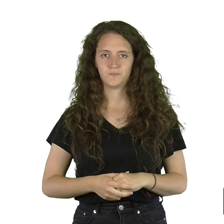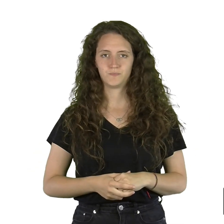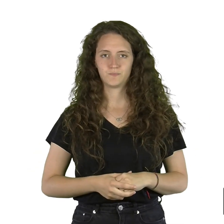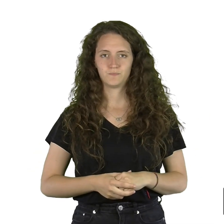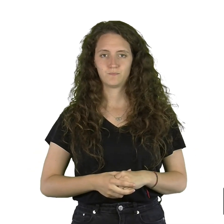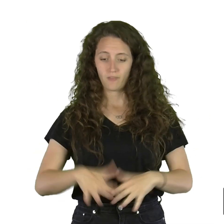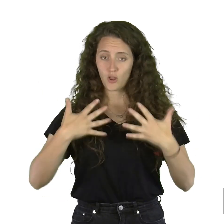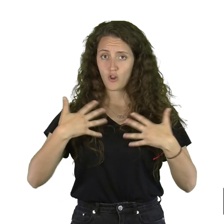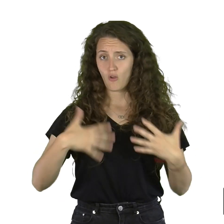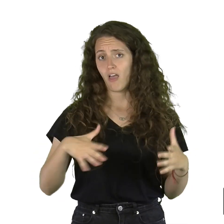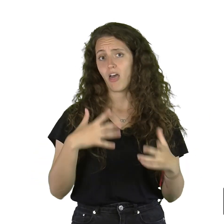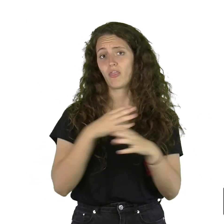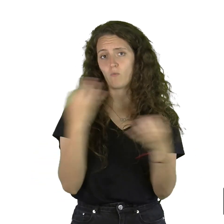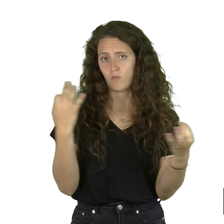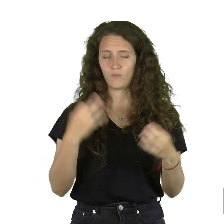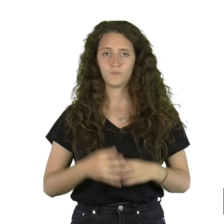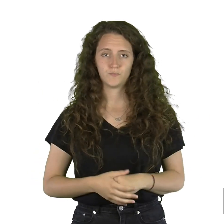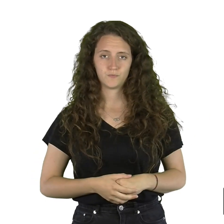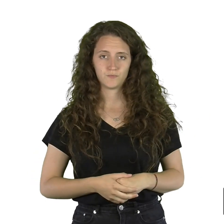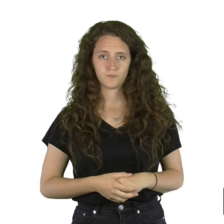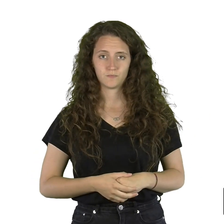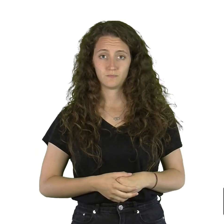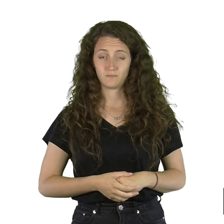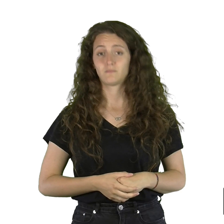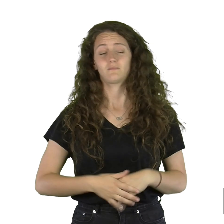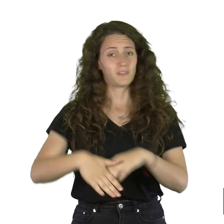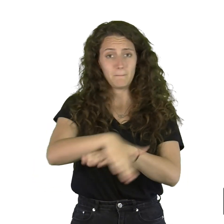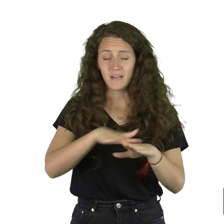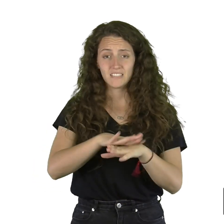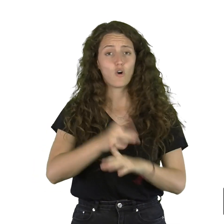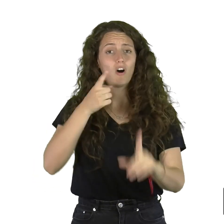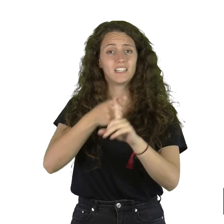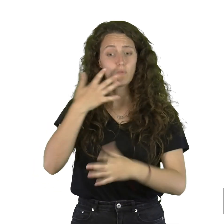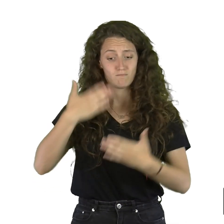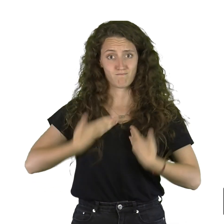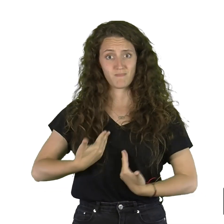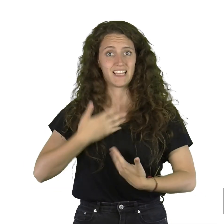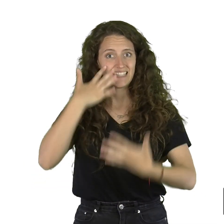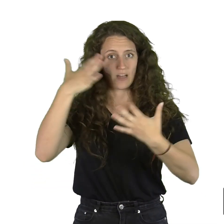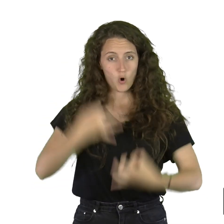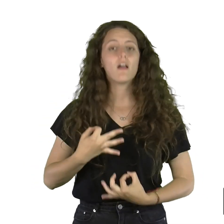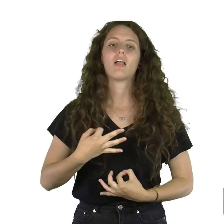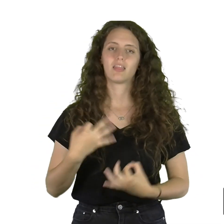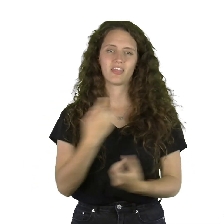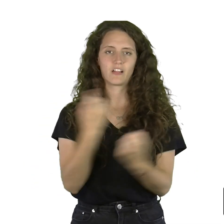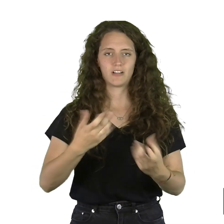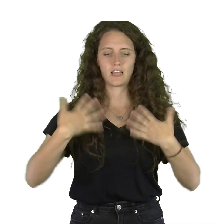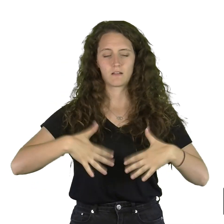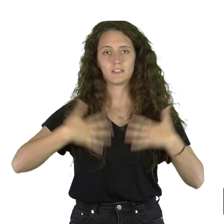Equipo adecuado Es imprescindible, por la propia seguridad, llevar el vestuario y calzado